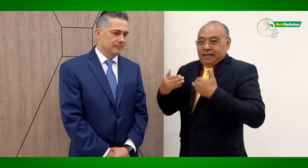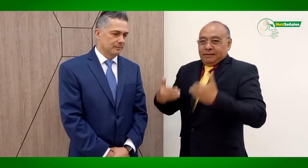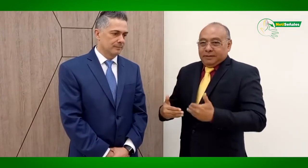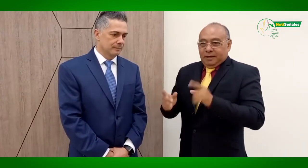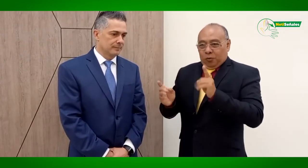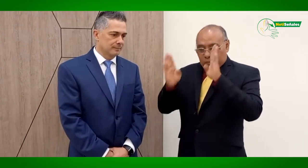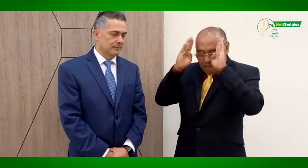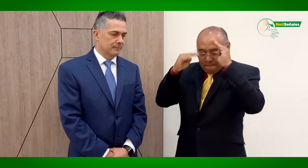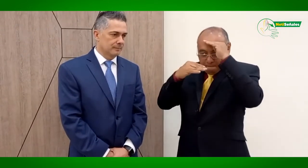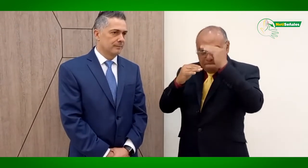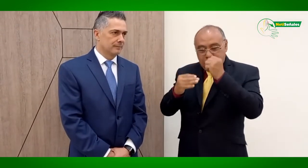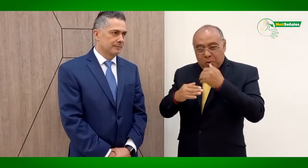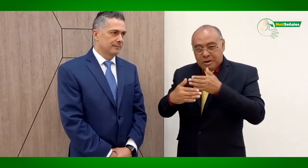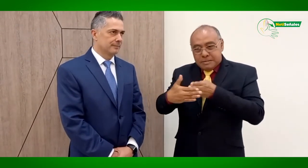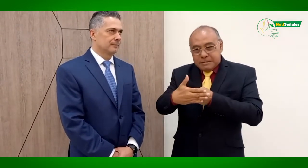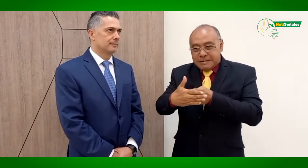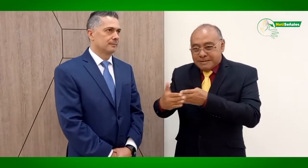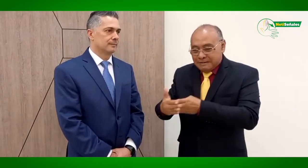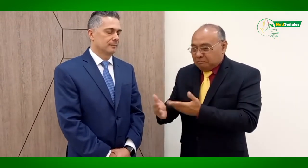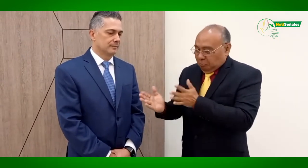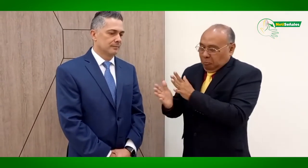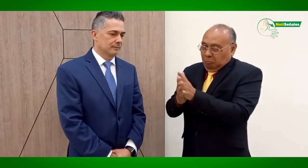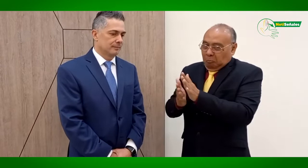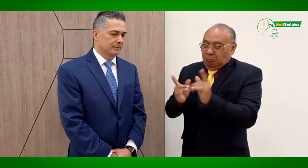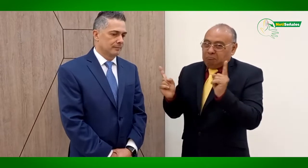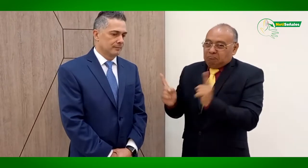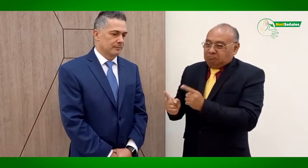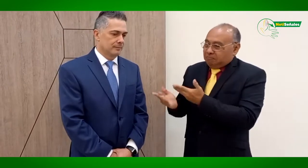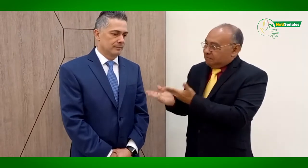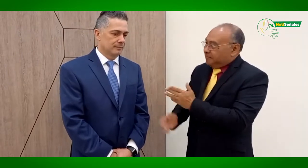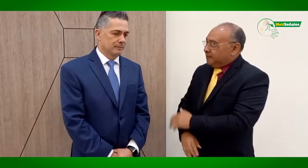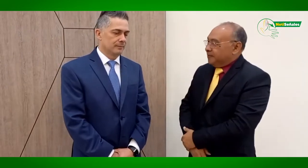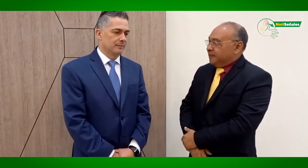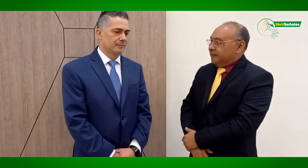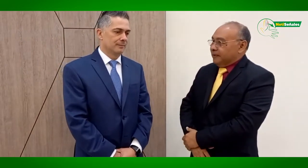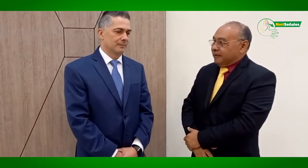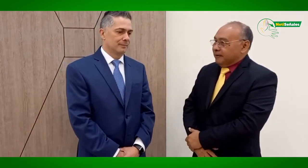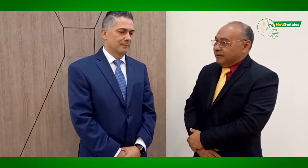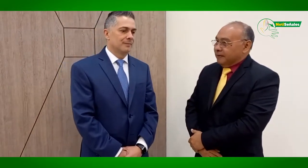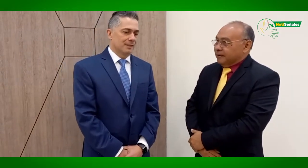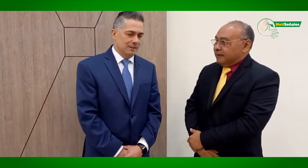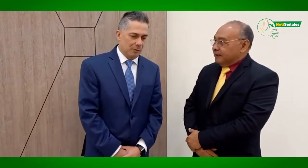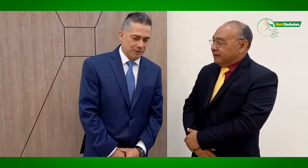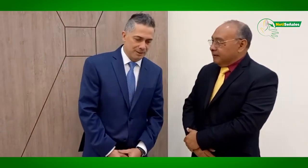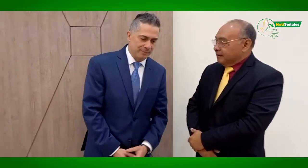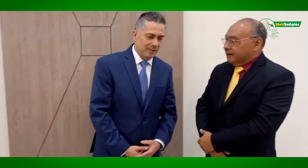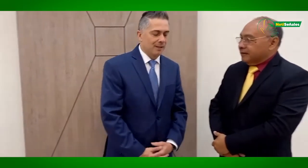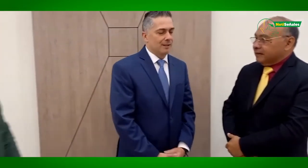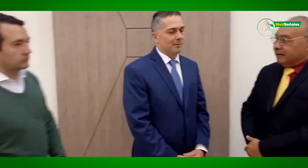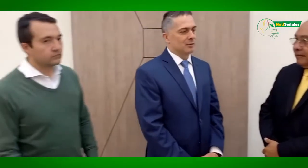mayoría, que está en esa sociedad que tiene unos paradigmas que no nos permite acceder, que tienen esas barreras. Cuéntanos. Lo que sí, muchas